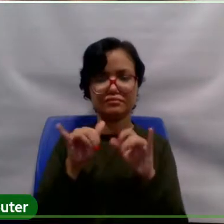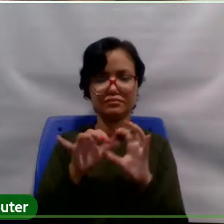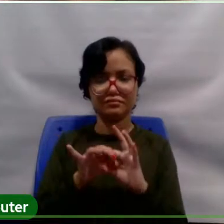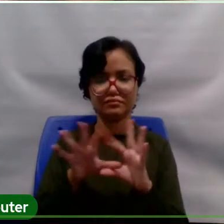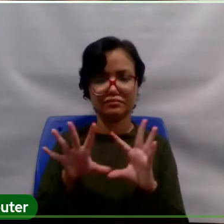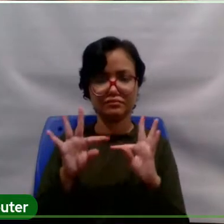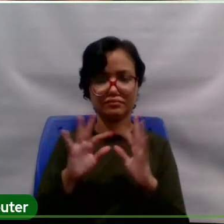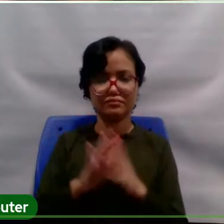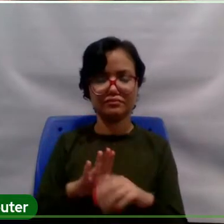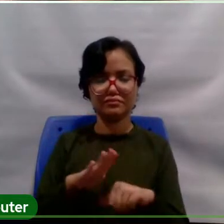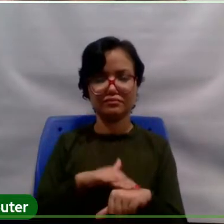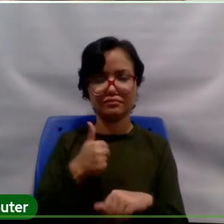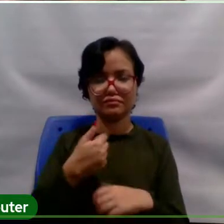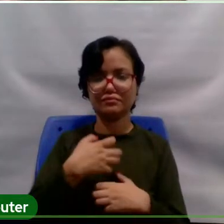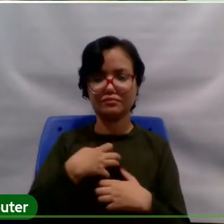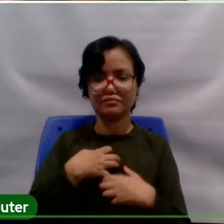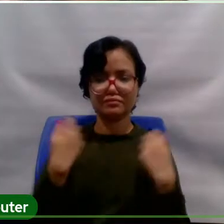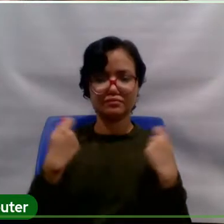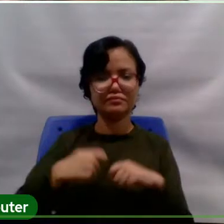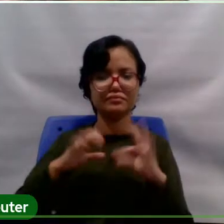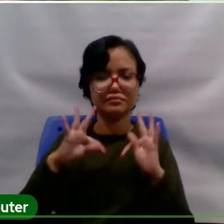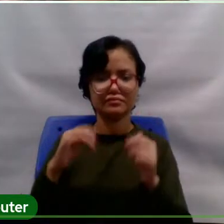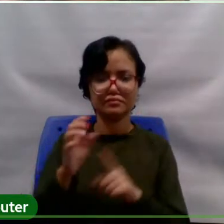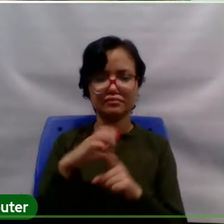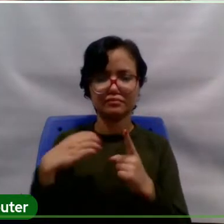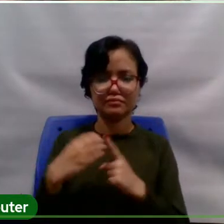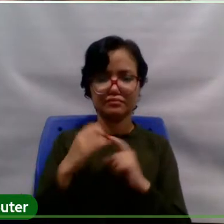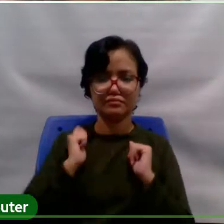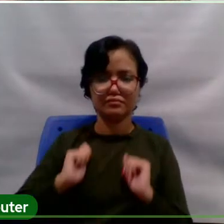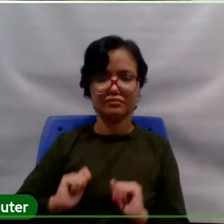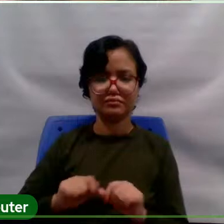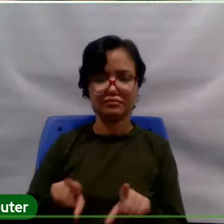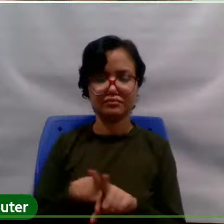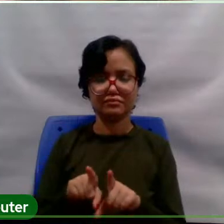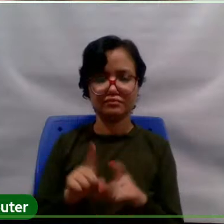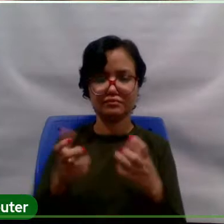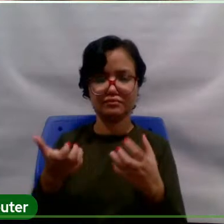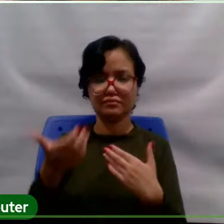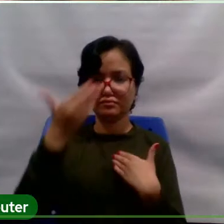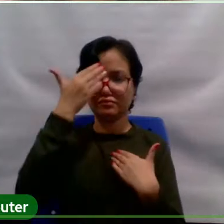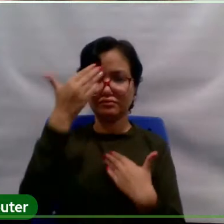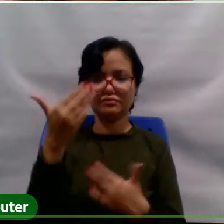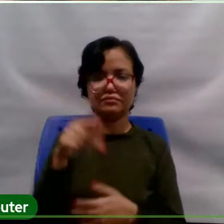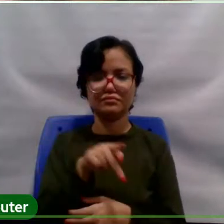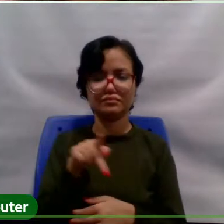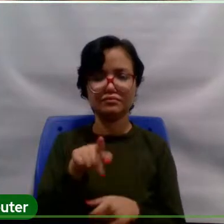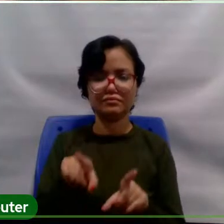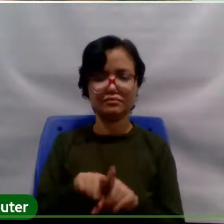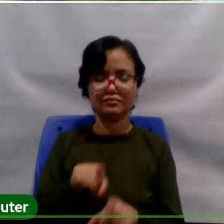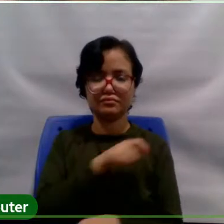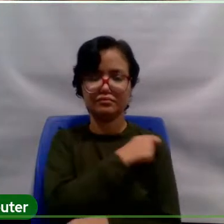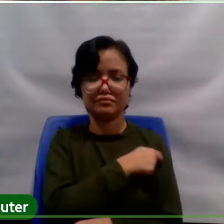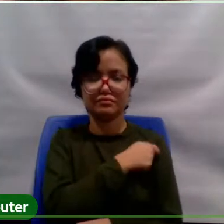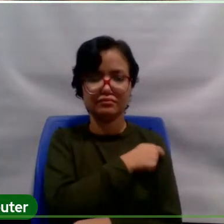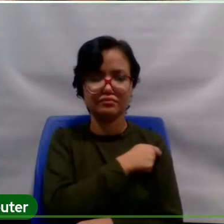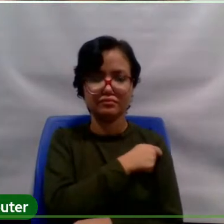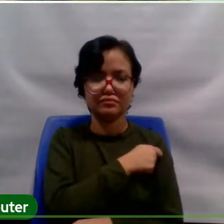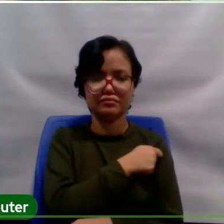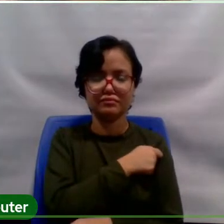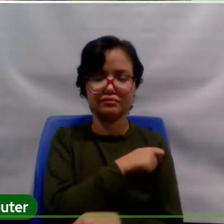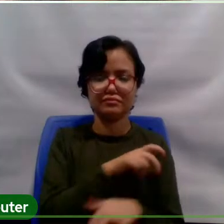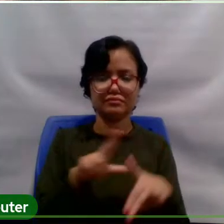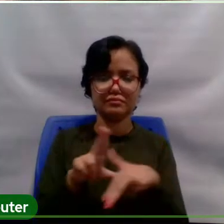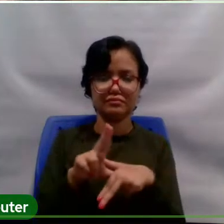comunidade acadêmica. Também gostaria de agradecer aos professores e alunos da Unifespa e